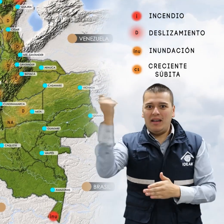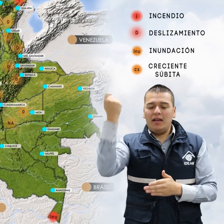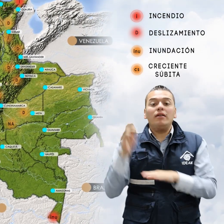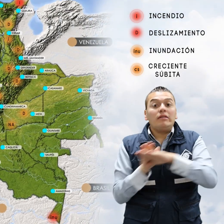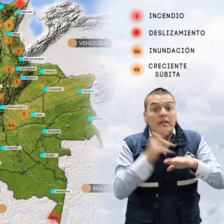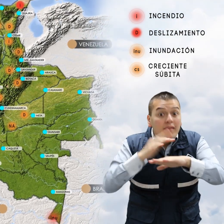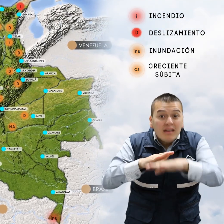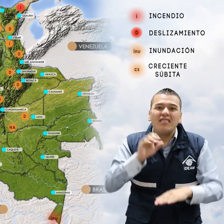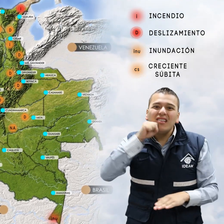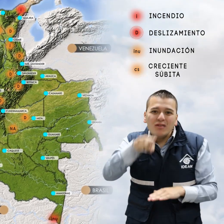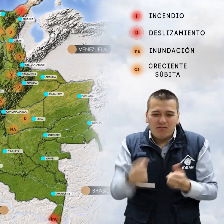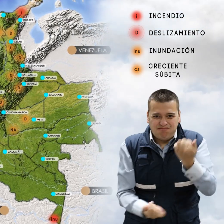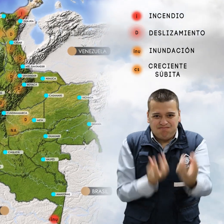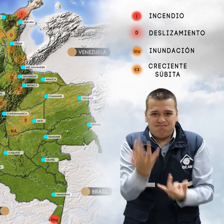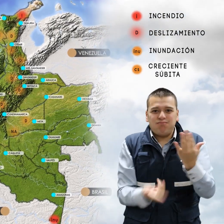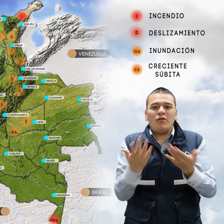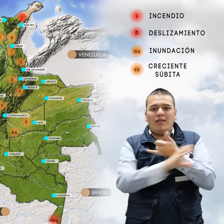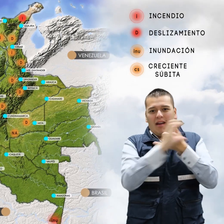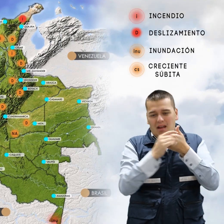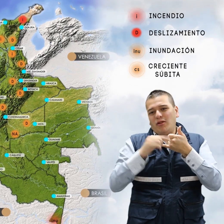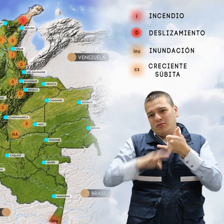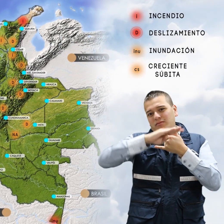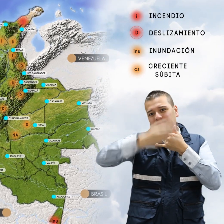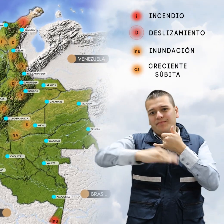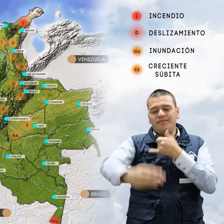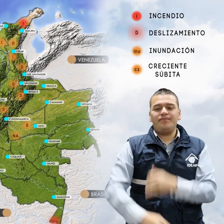probabilidad de incendios en sectores de las regiones Caribe y Andina.